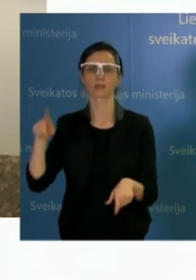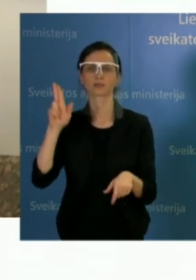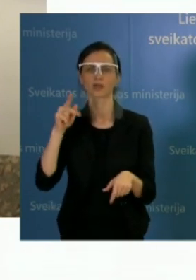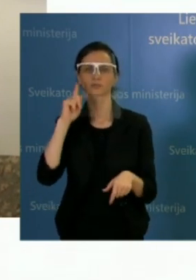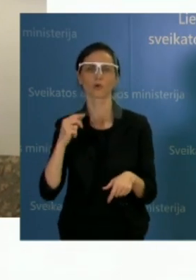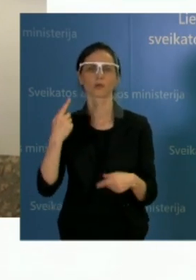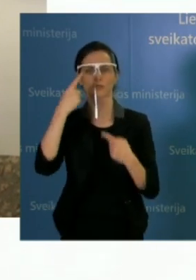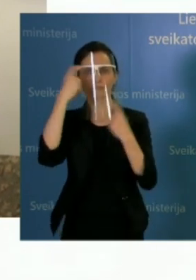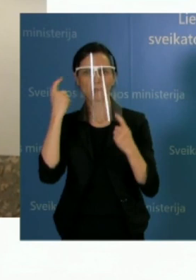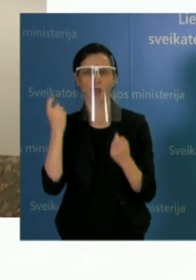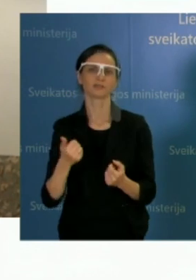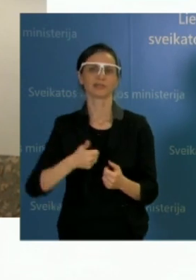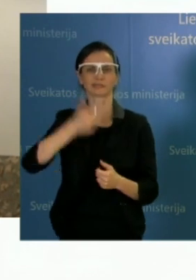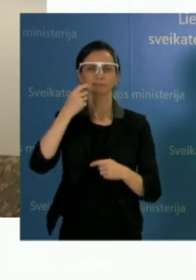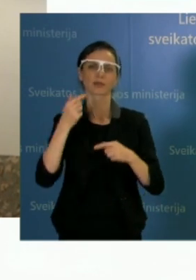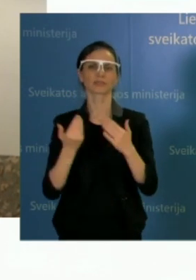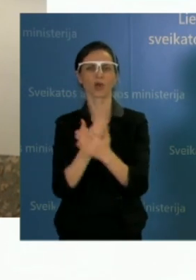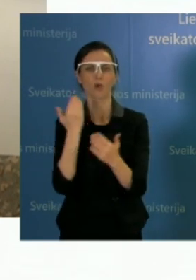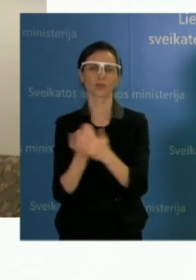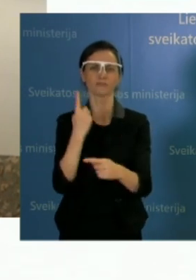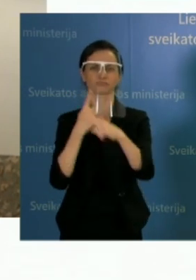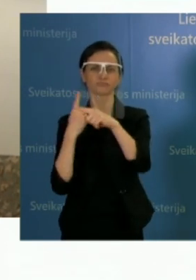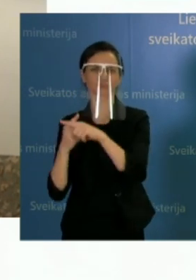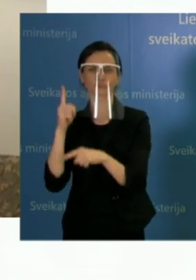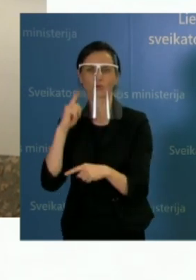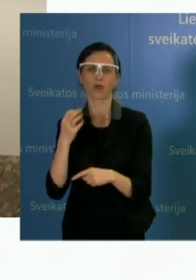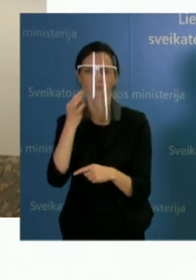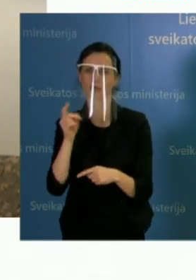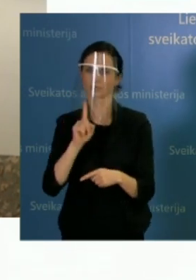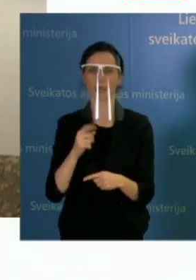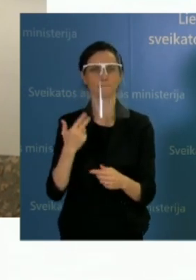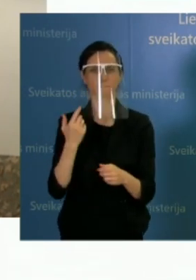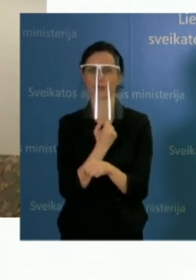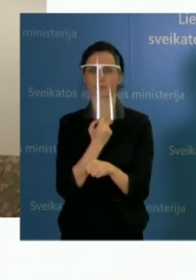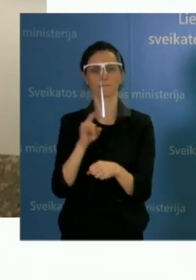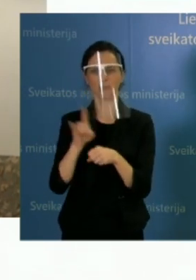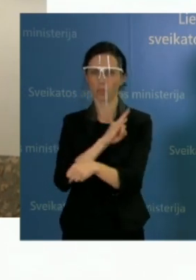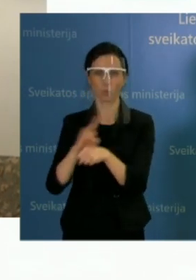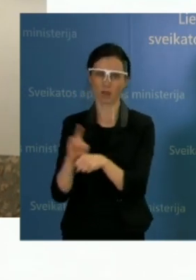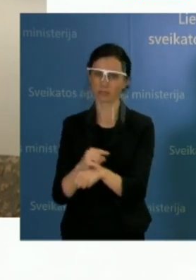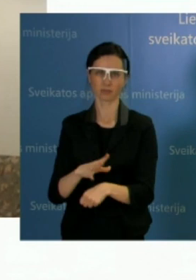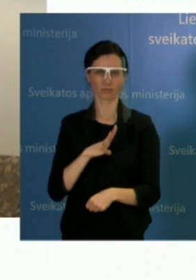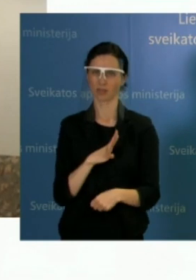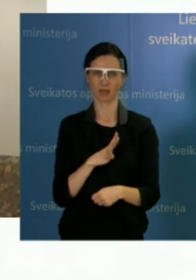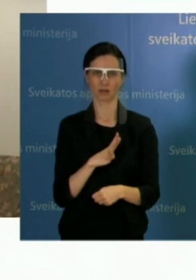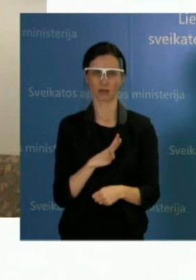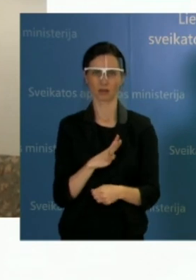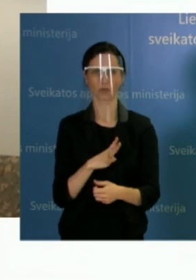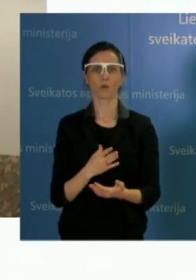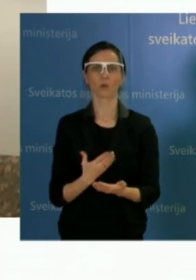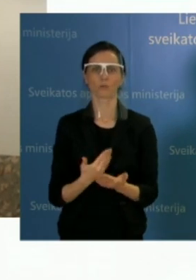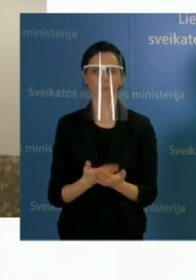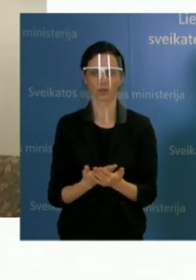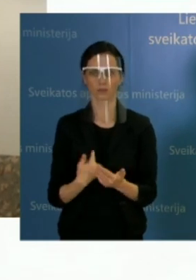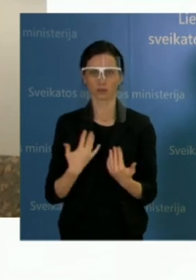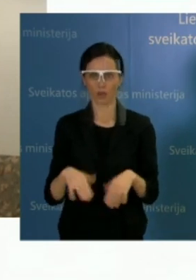nesakyti tiesos mes turbūt jau šiandien tikrai nebegalime, nesakėjome prie tos ribos,